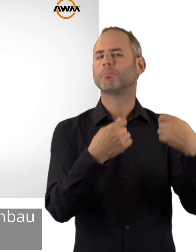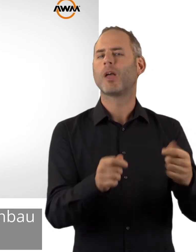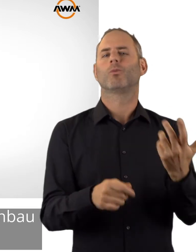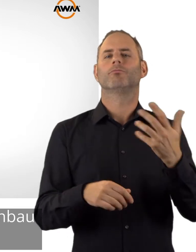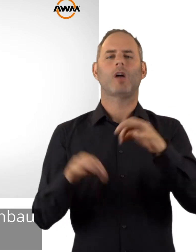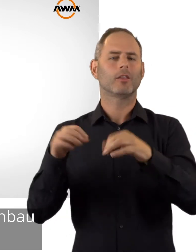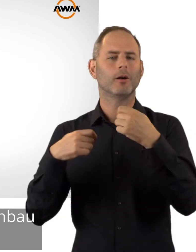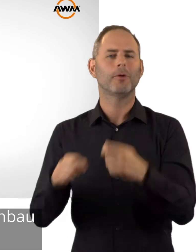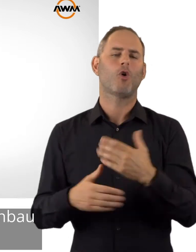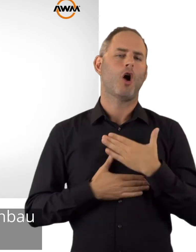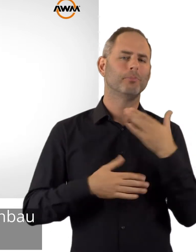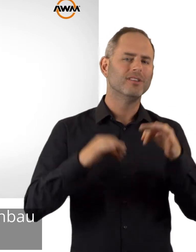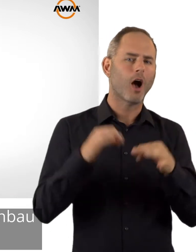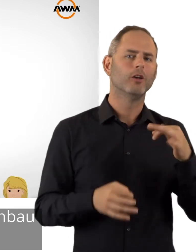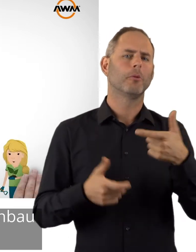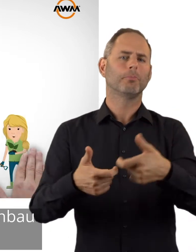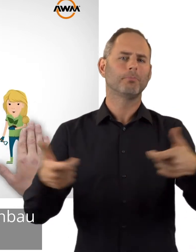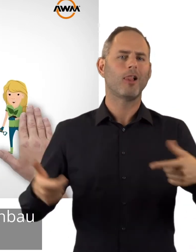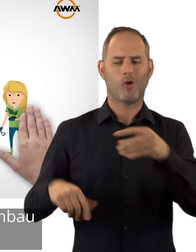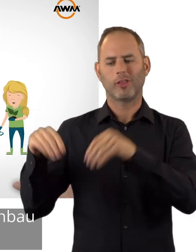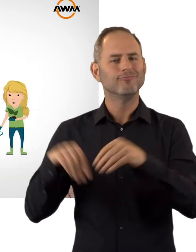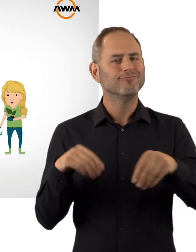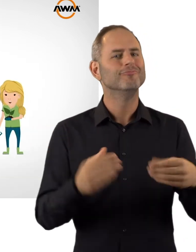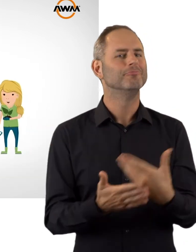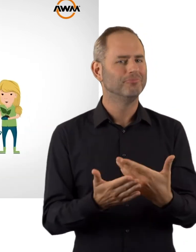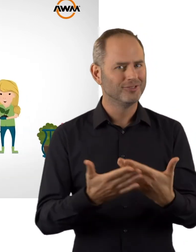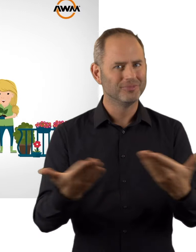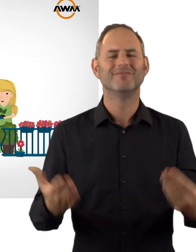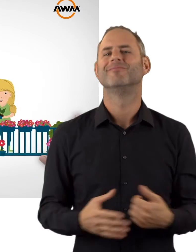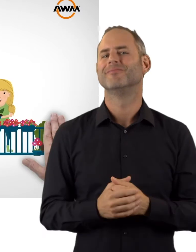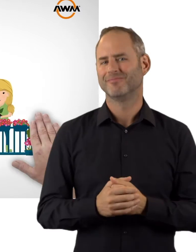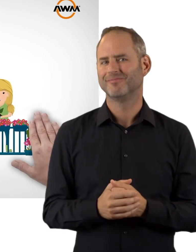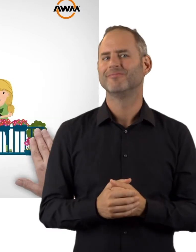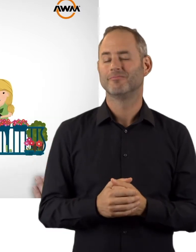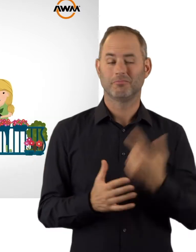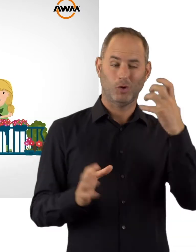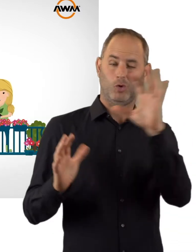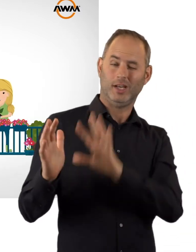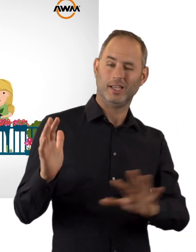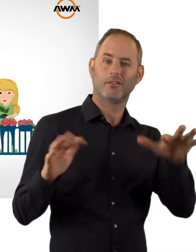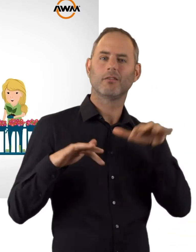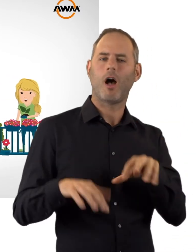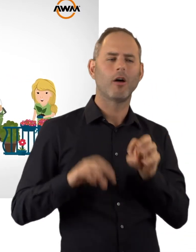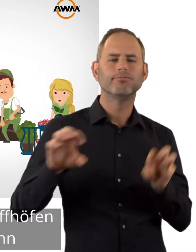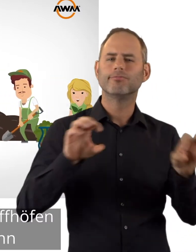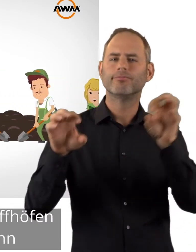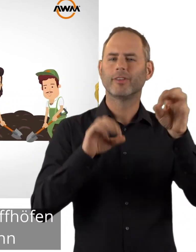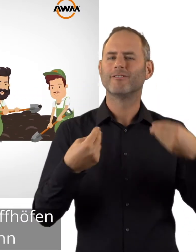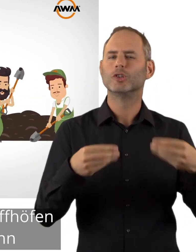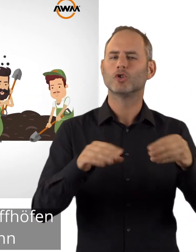Gartenbau oder für Hobbygärtner. Oder für eure Geranien auf dem Balkon. Denn an vielen Münchner